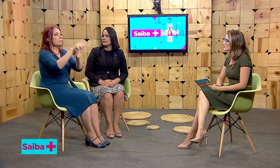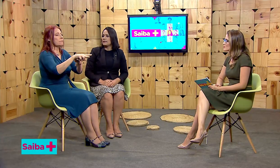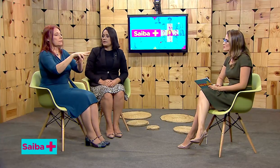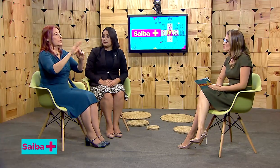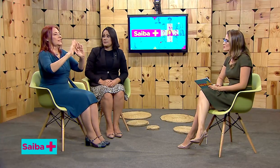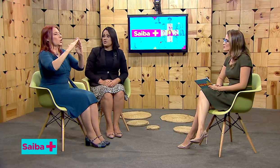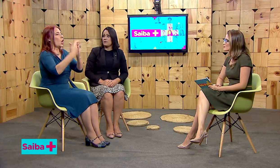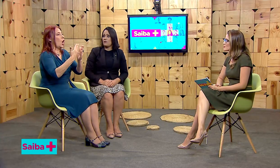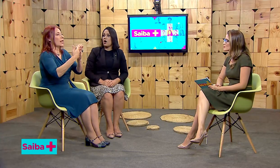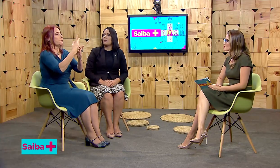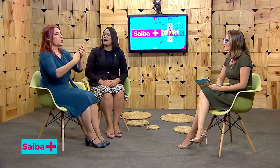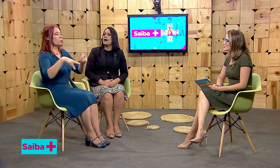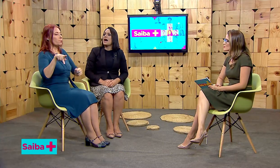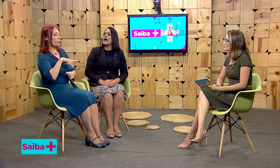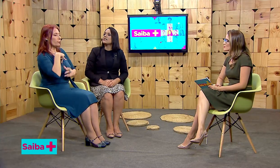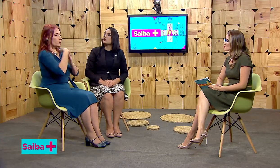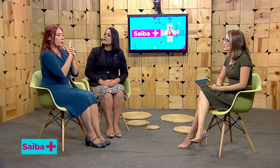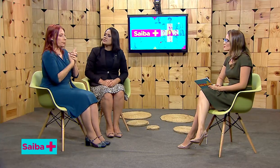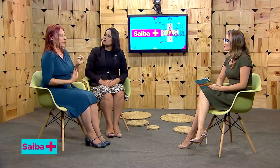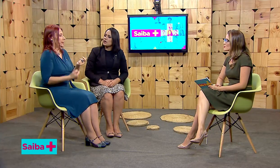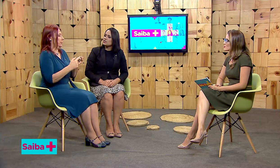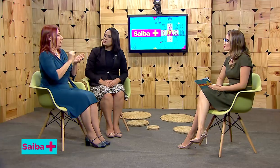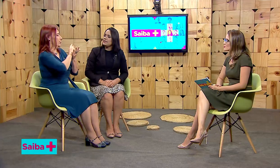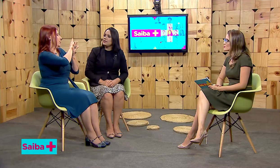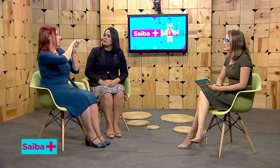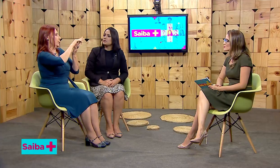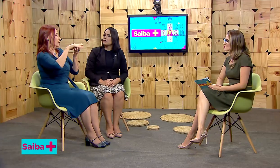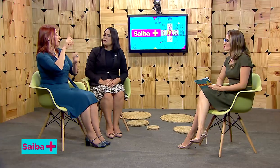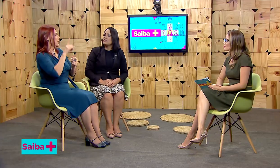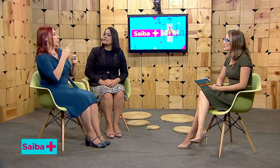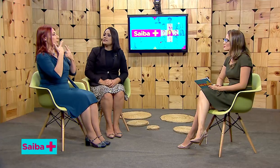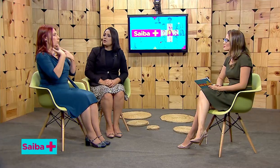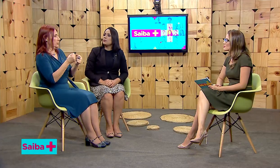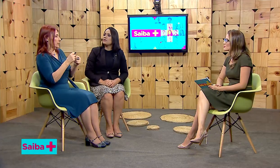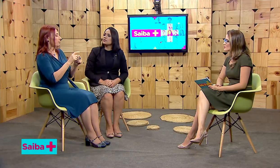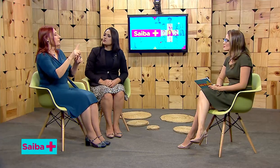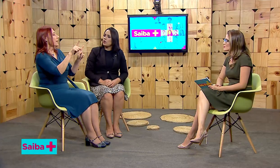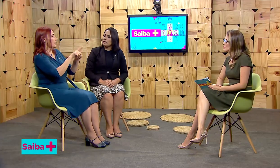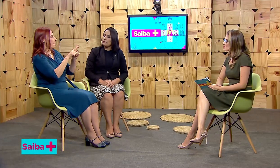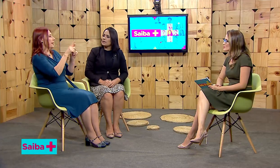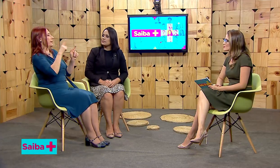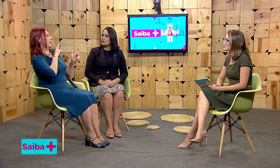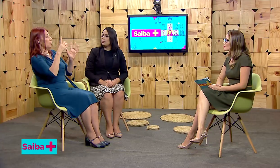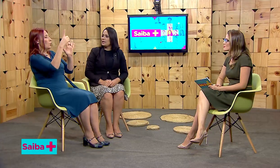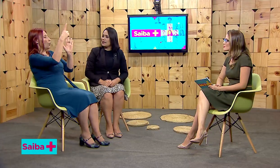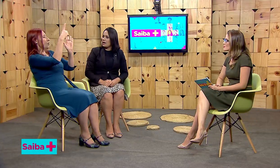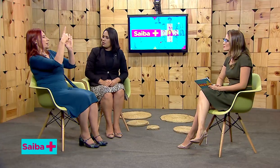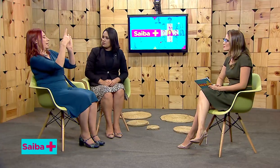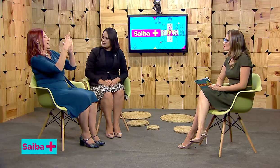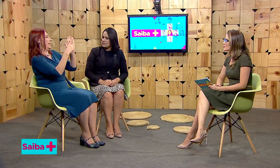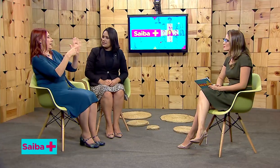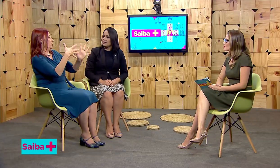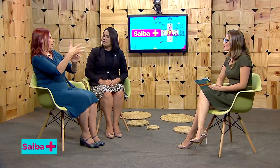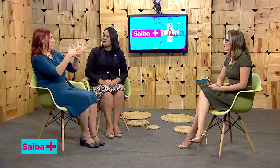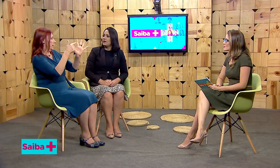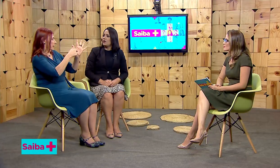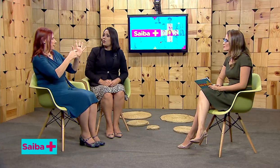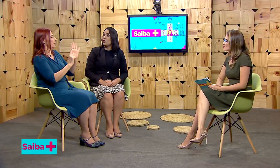Da mesma forma, a questão das escolas bilíngues, você ter um professor que possa se comunicar com você. O